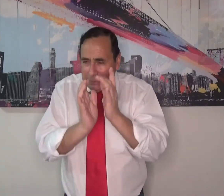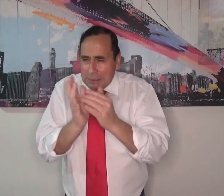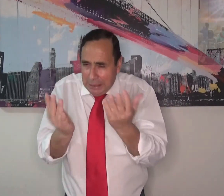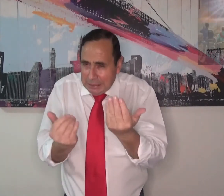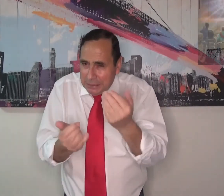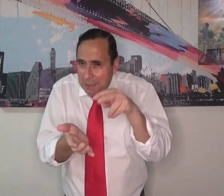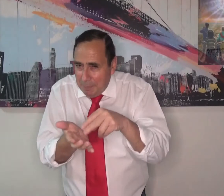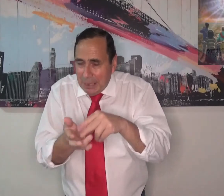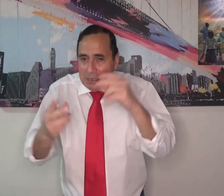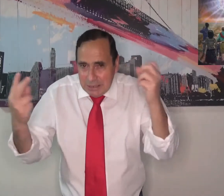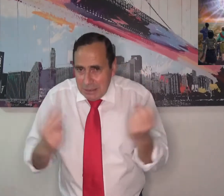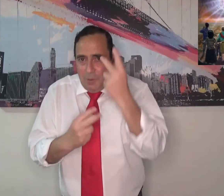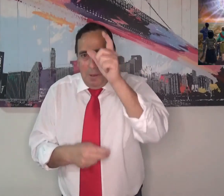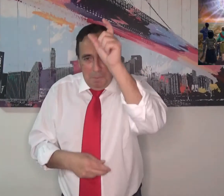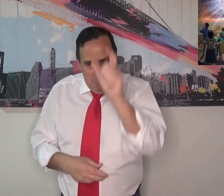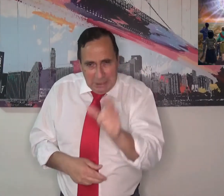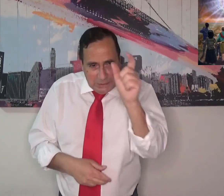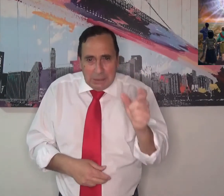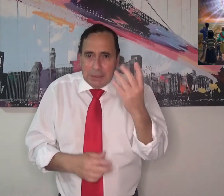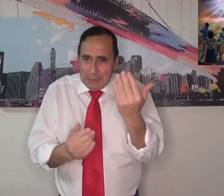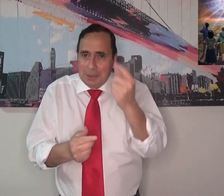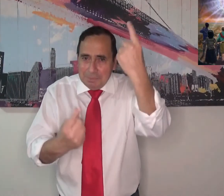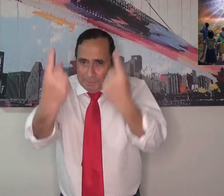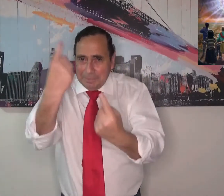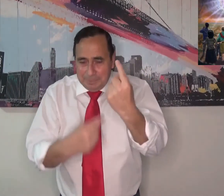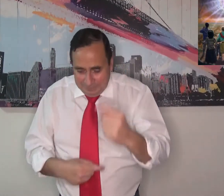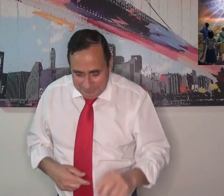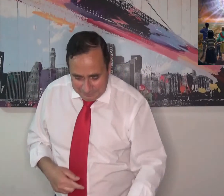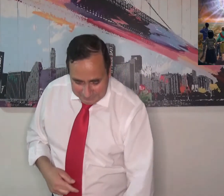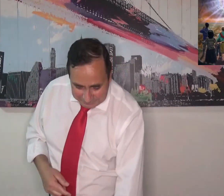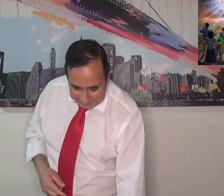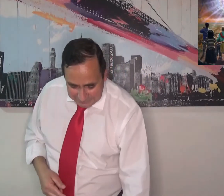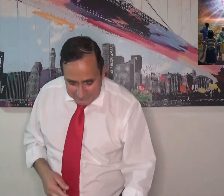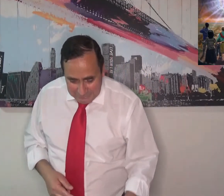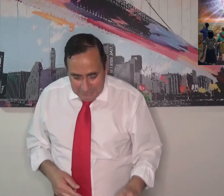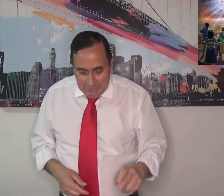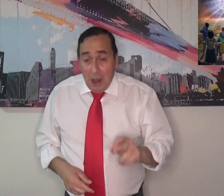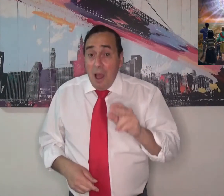Dios quiere salvar a las personas. Él está ahí esperando que las personas se acerquen a él.